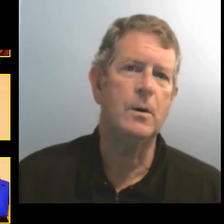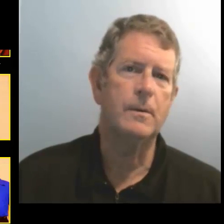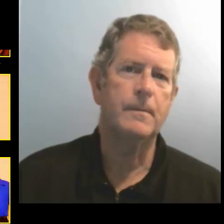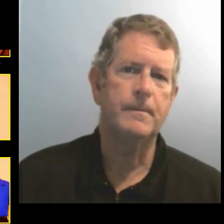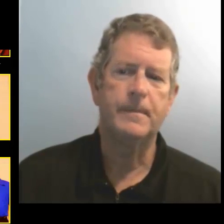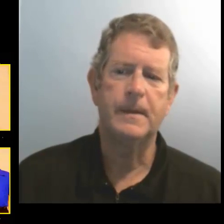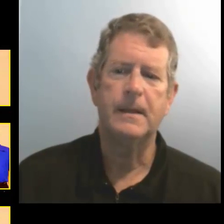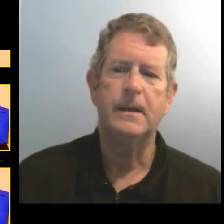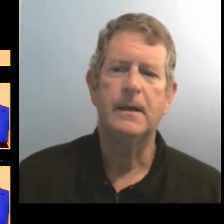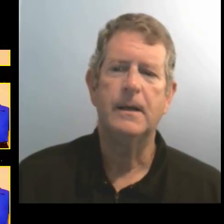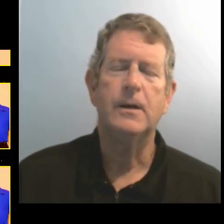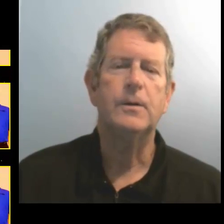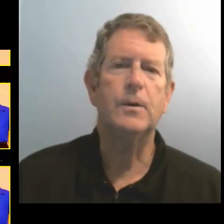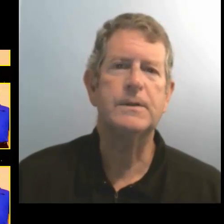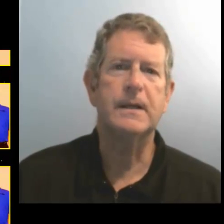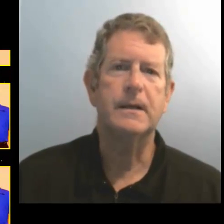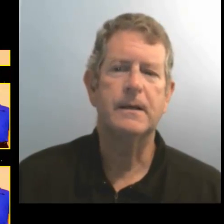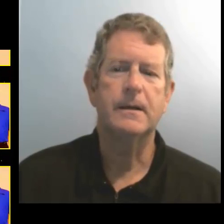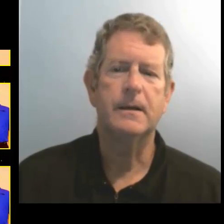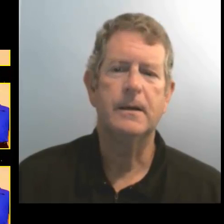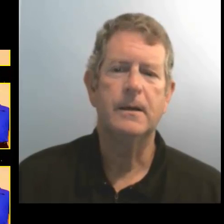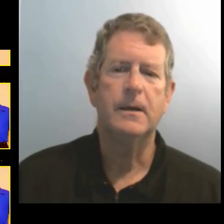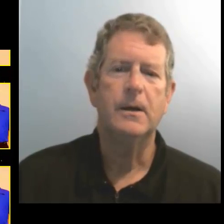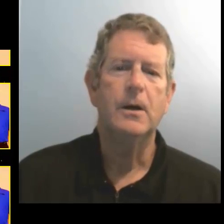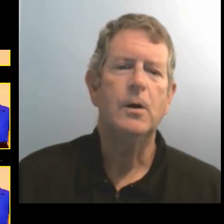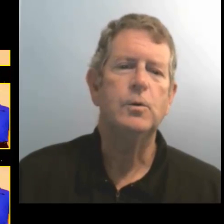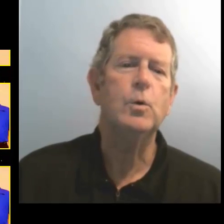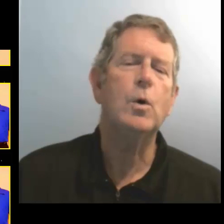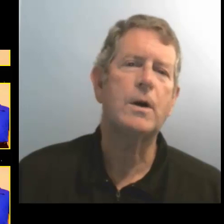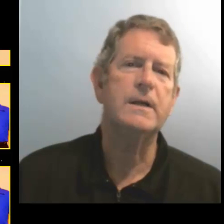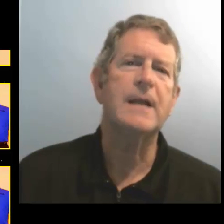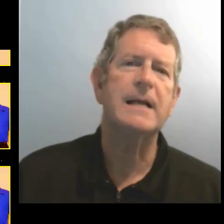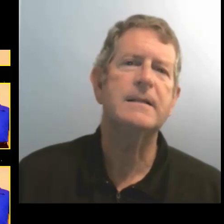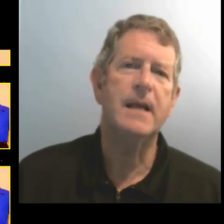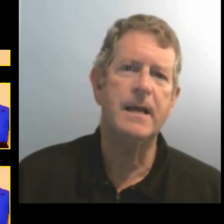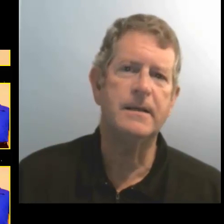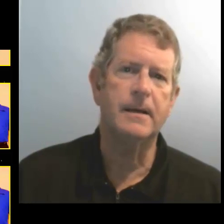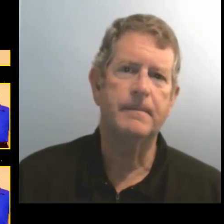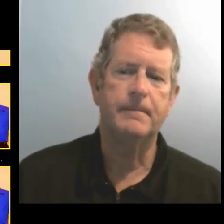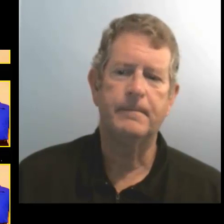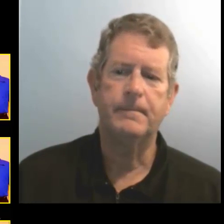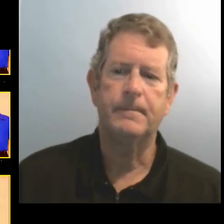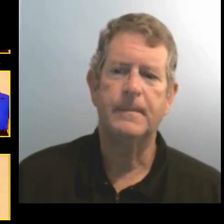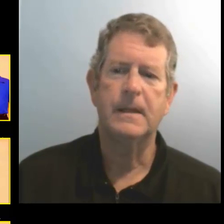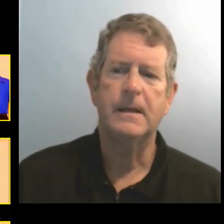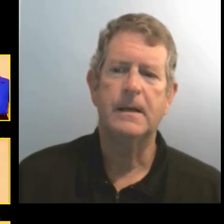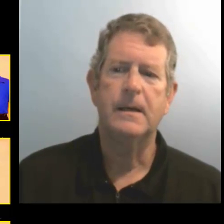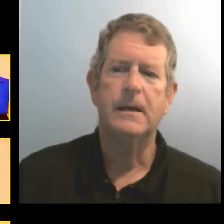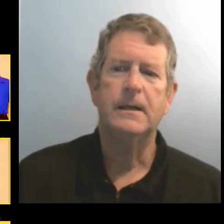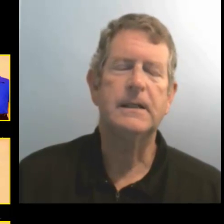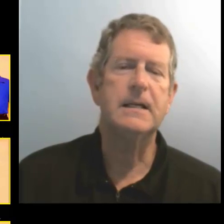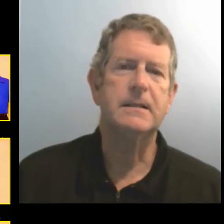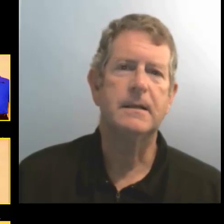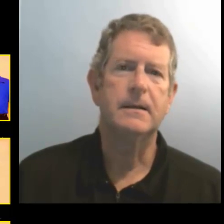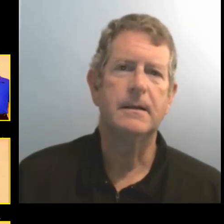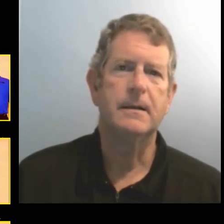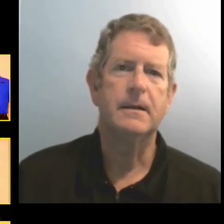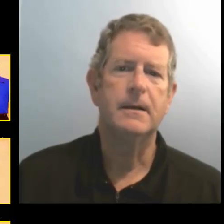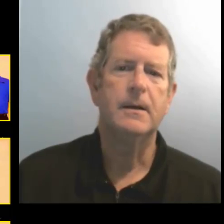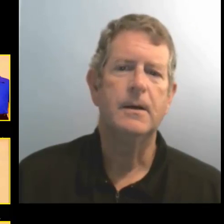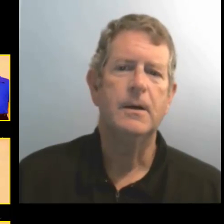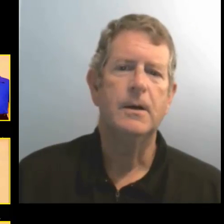conmigo. 12. Tú corres hacia ella. 13.